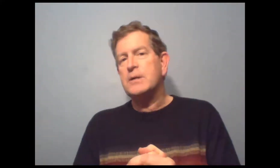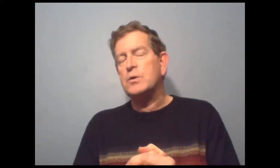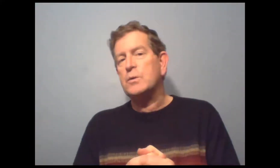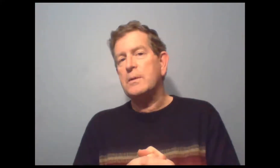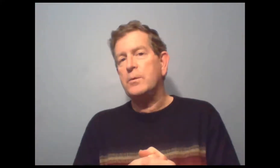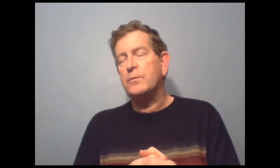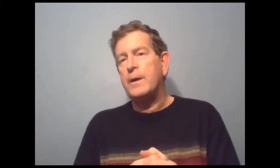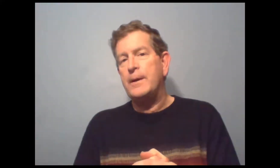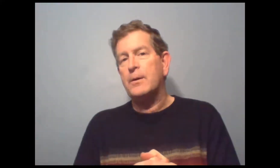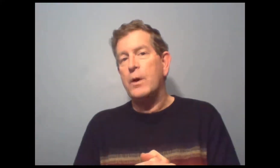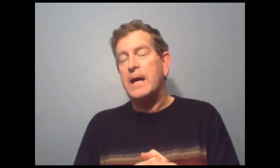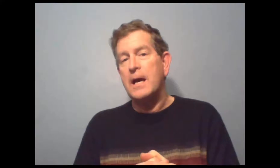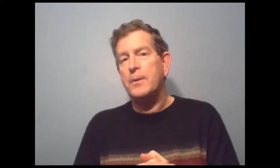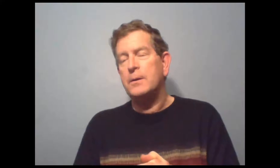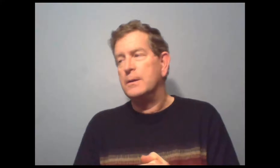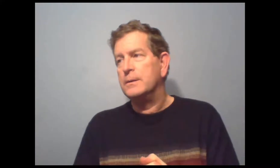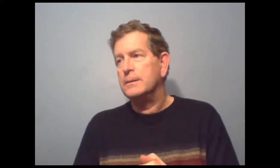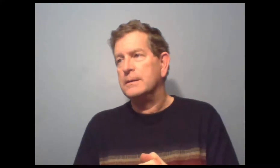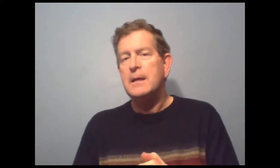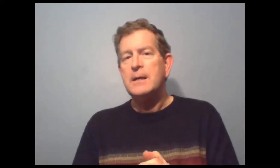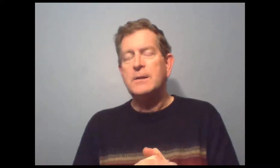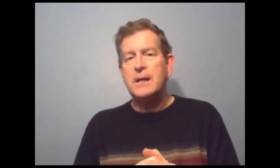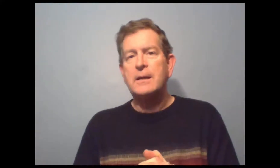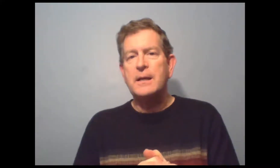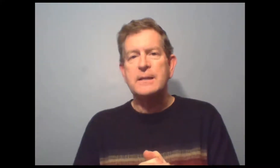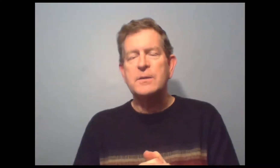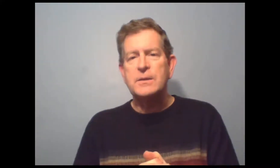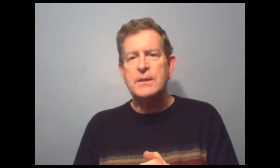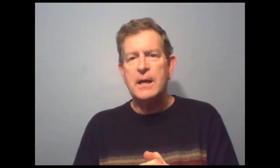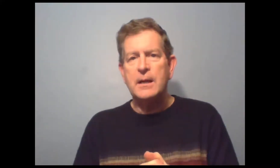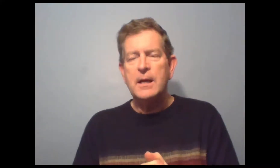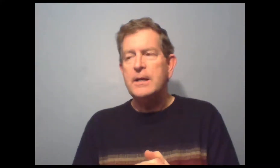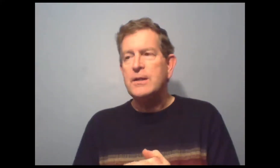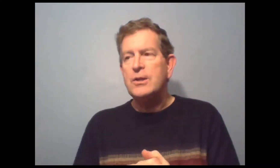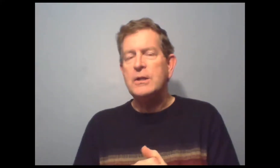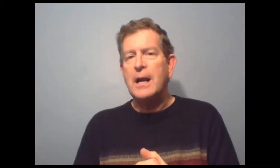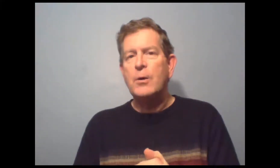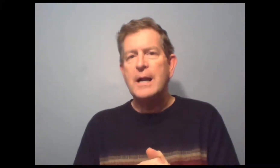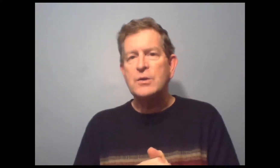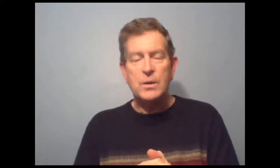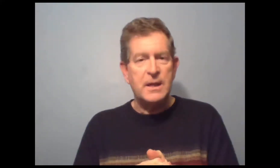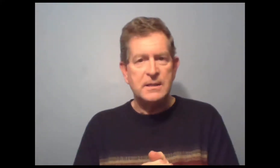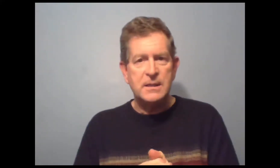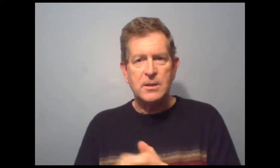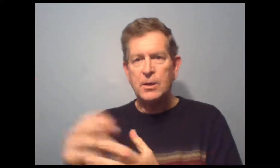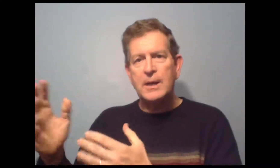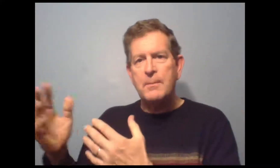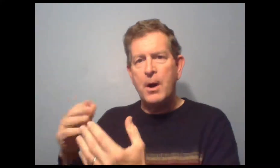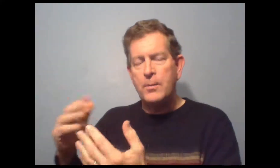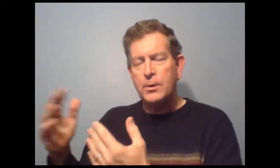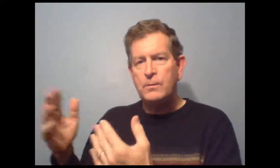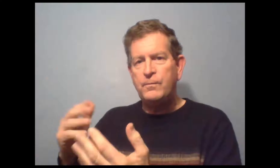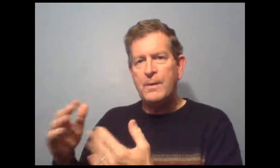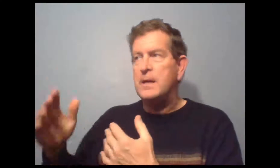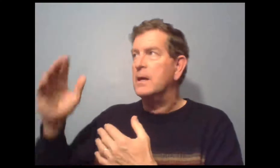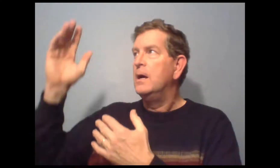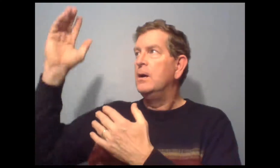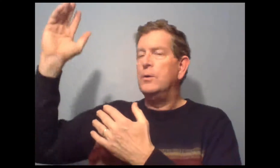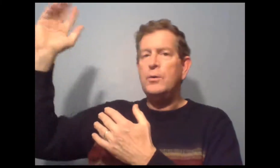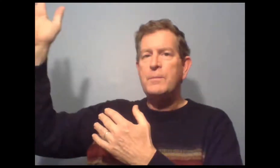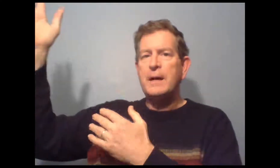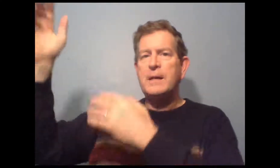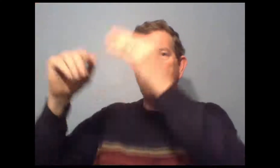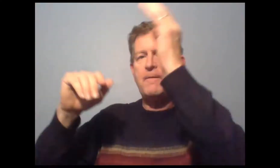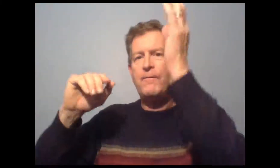Et ce sont des mots de vocabulaire également très, très essentiels. Il s'agit de la relation qui existe entre les membres d'une famille.